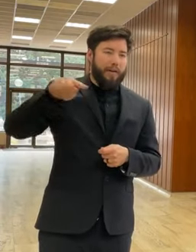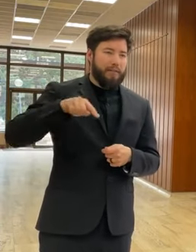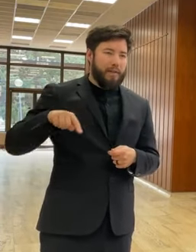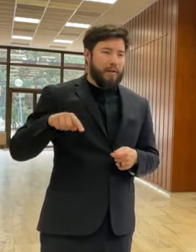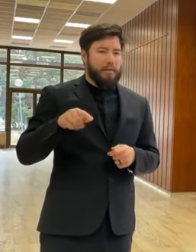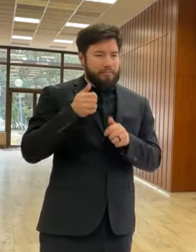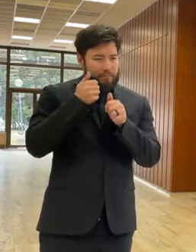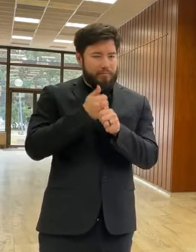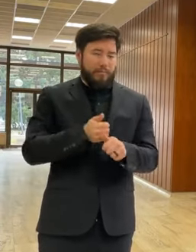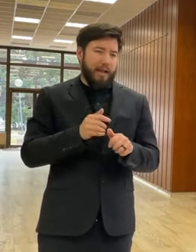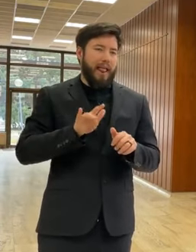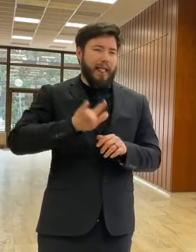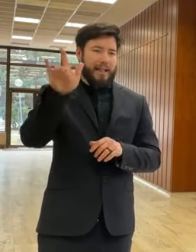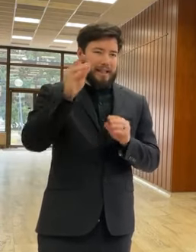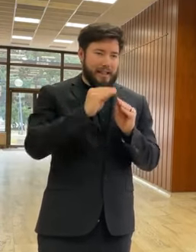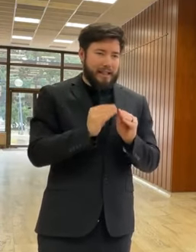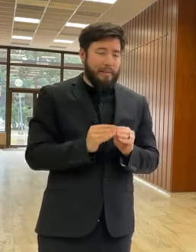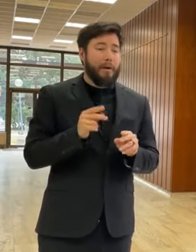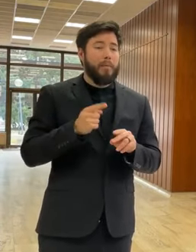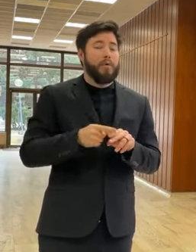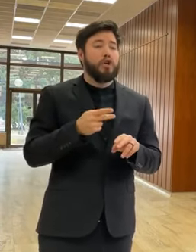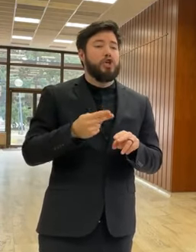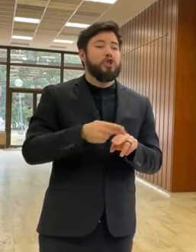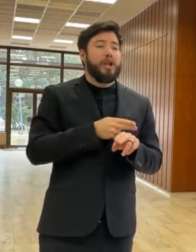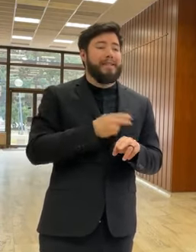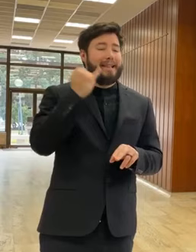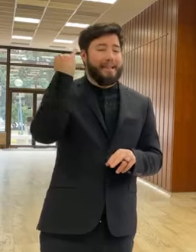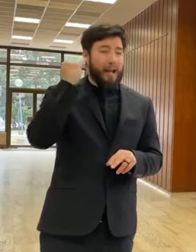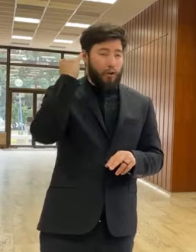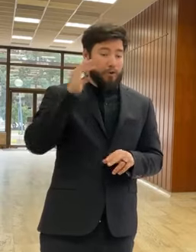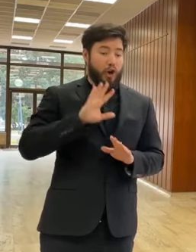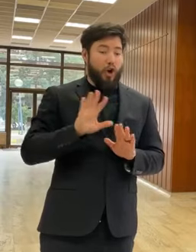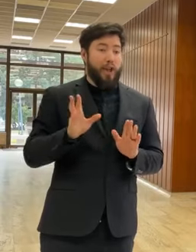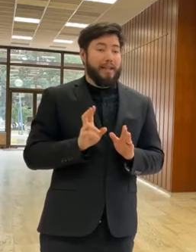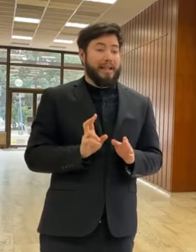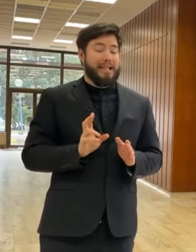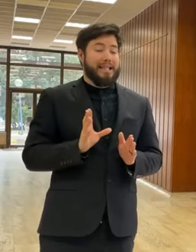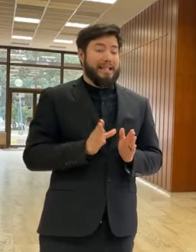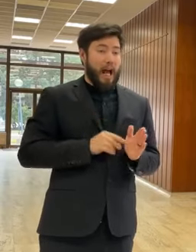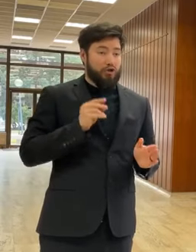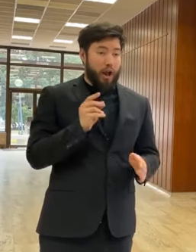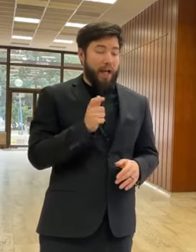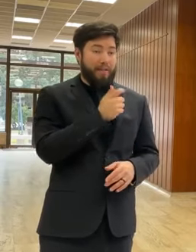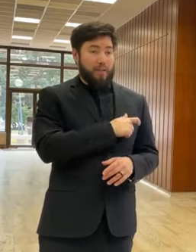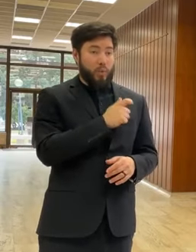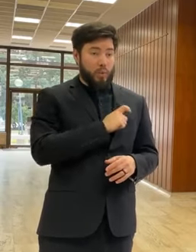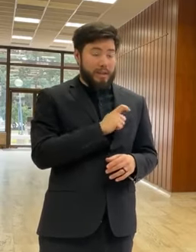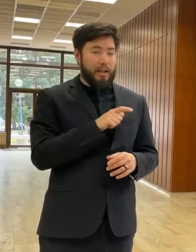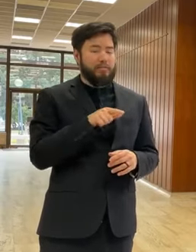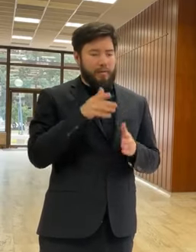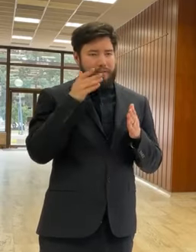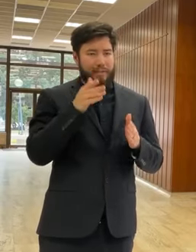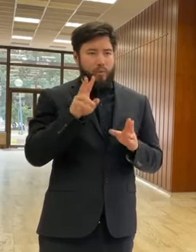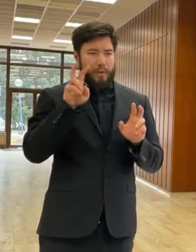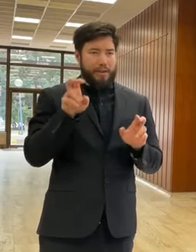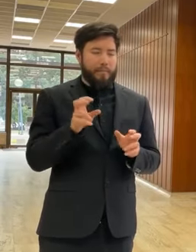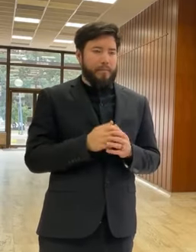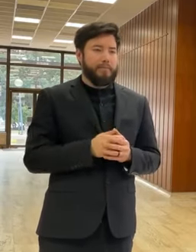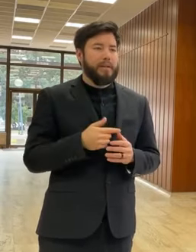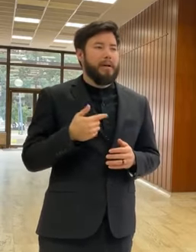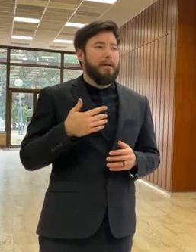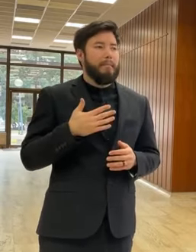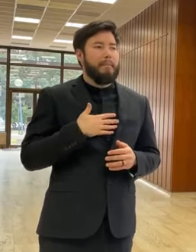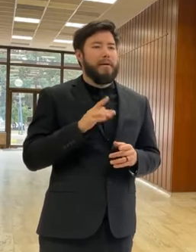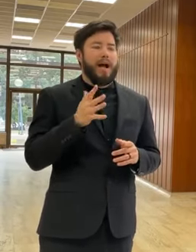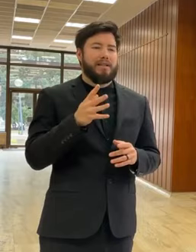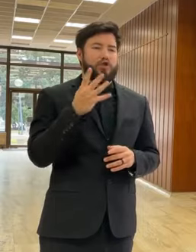ktorá má na starosti letectvo a štátnu tajomničku, ktorá od nástupu do pozície sa tomuto zákonu venovala. My sme čelili asi 14.